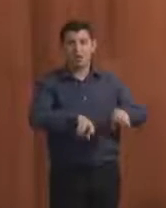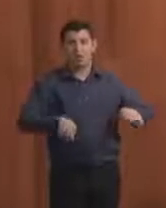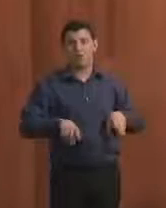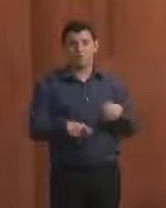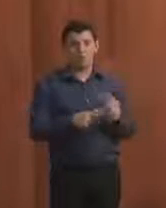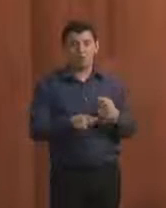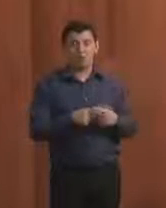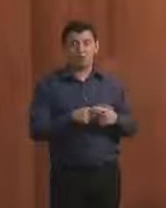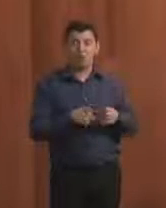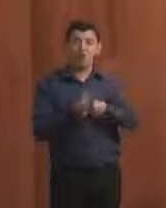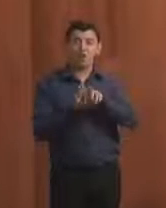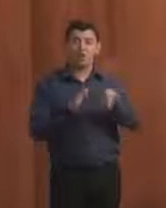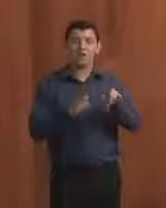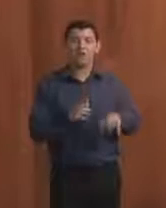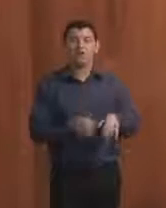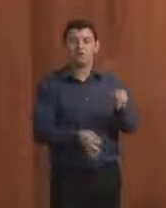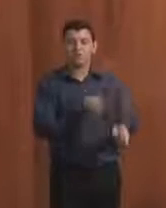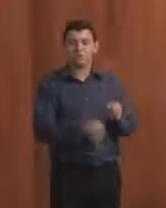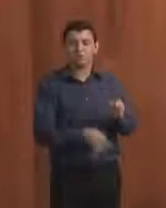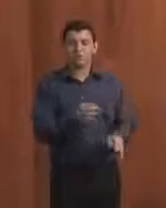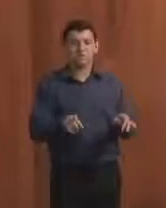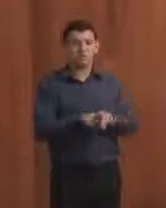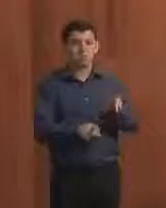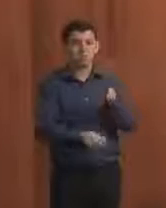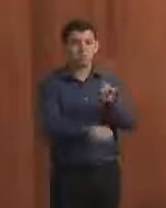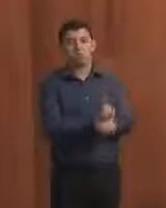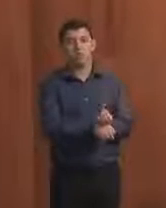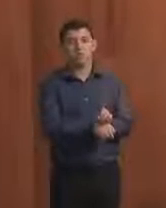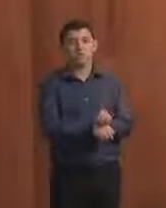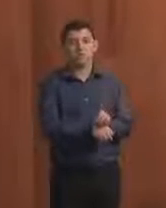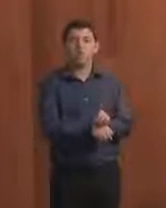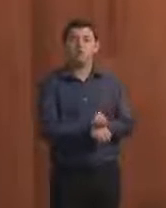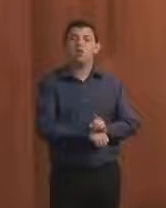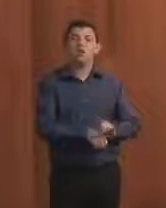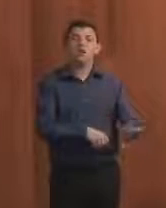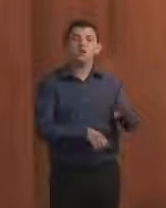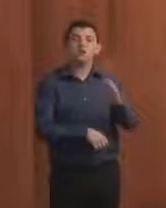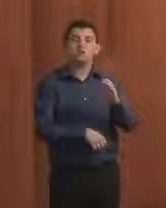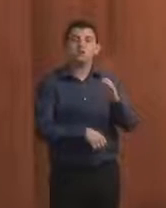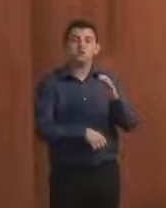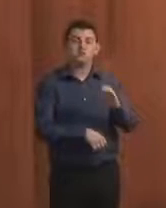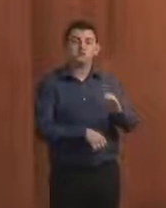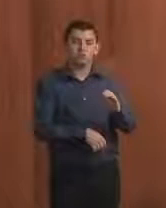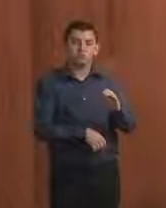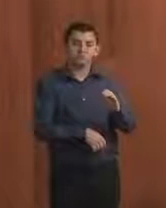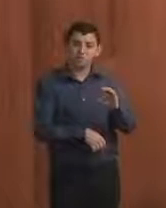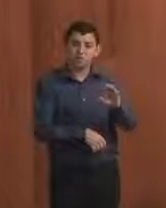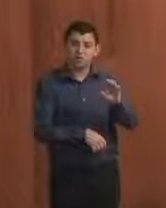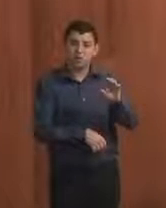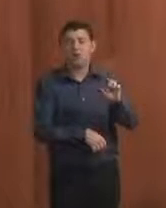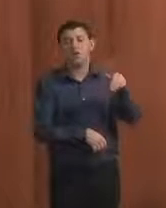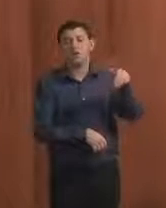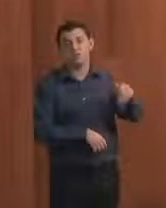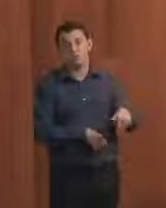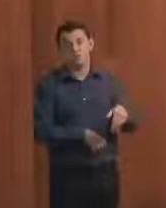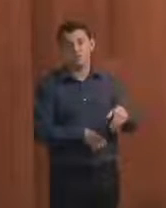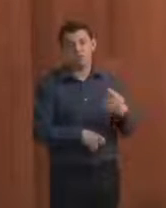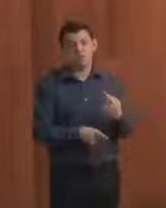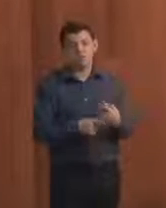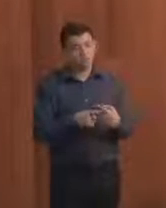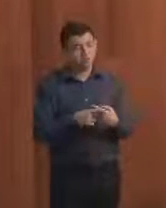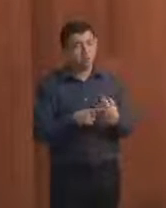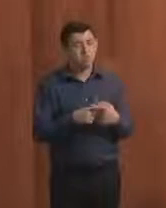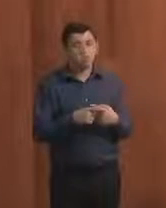isso. Também foi defendida a criação de corrigidorias municipais e que isso fosse feito através de